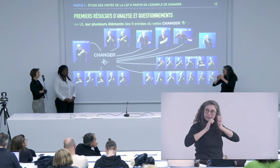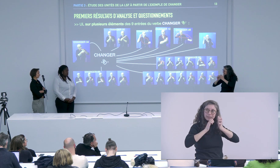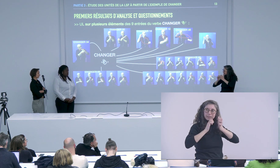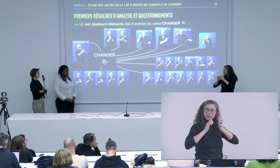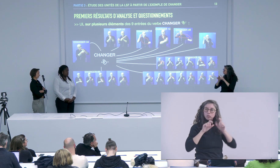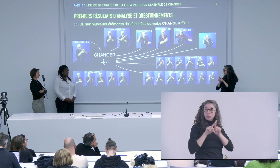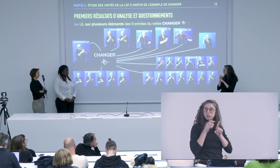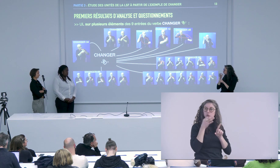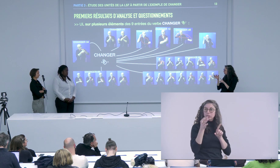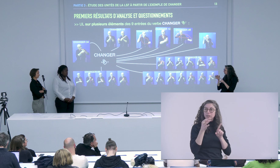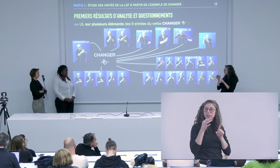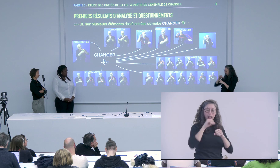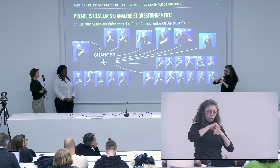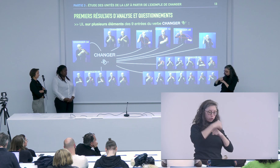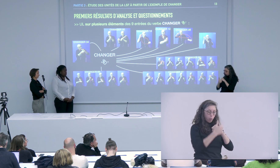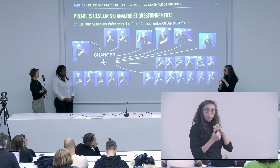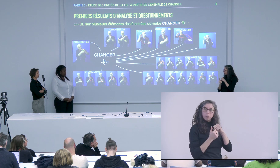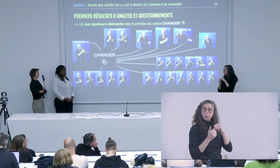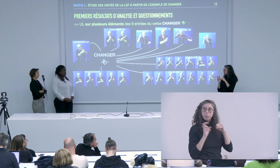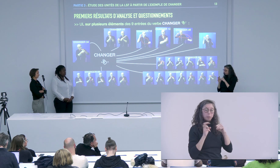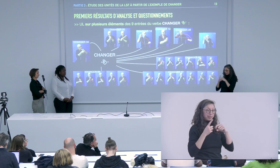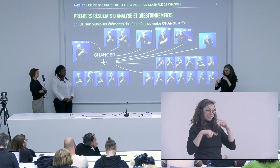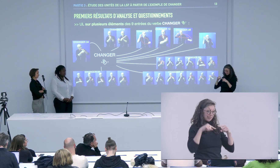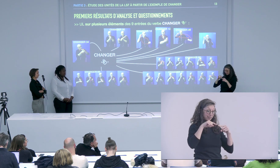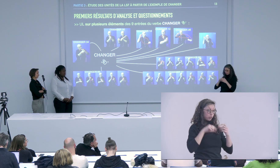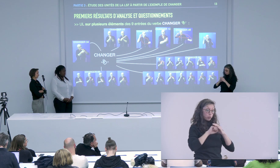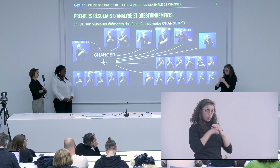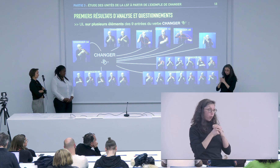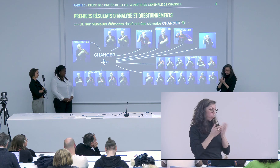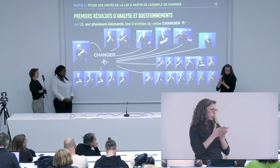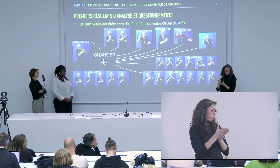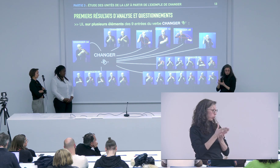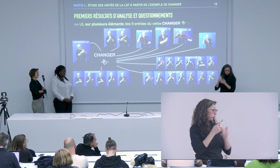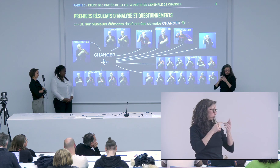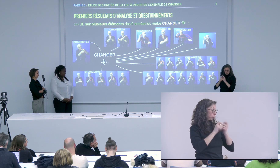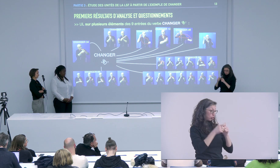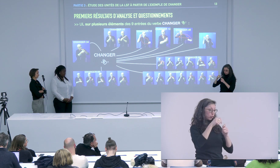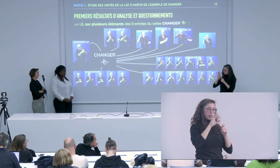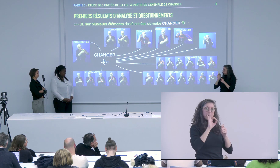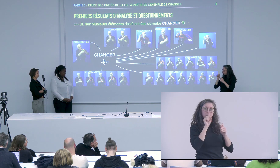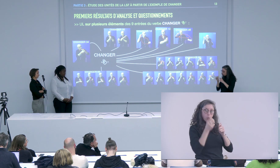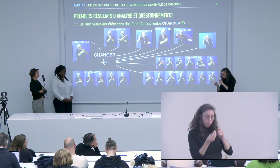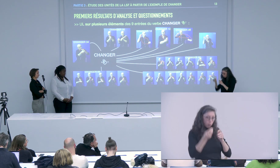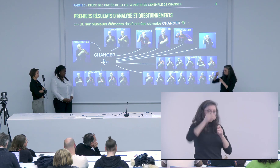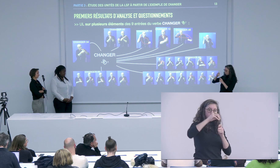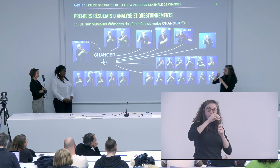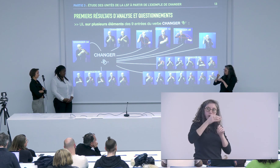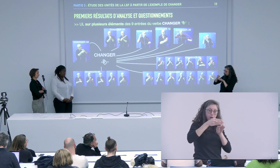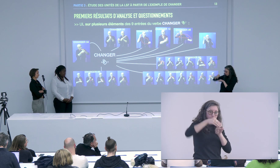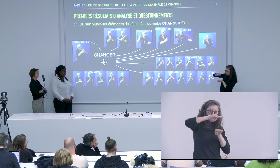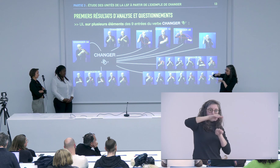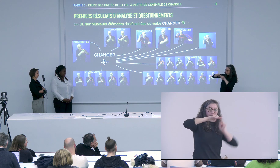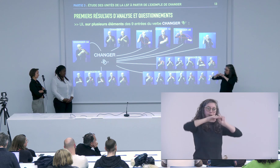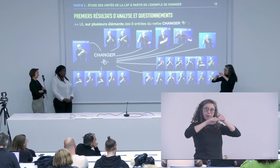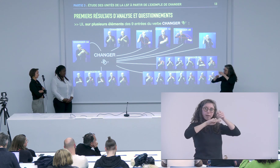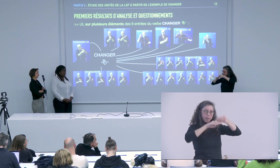des choses qui étaient très concises comme par exemple de considérer qu'il y un noyau et qu'après on pouvait